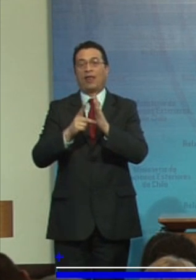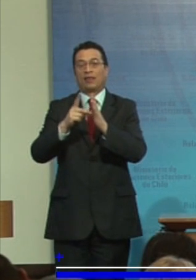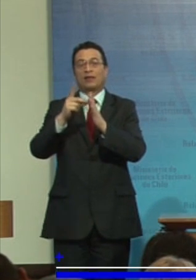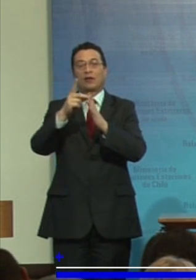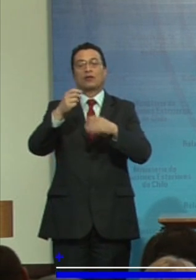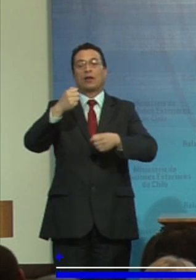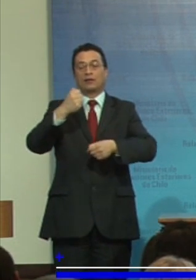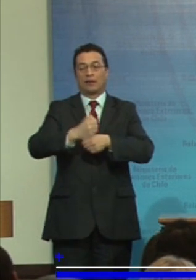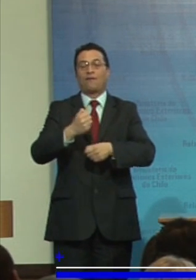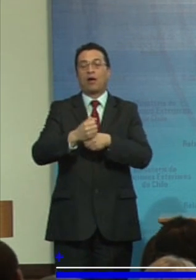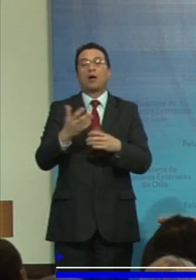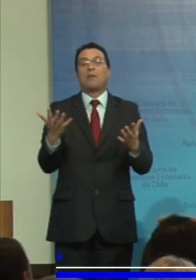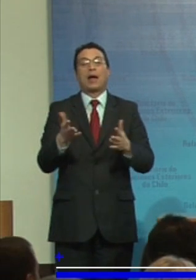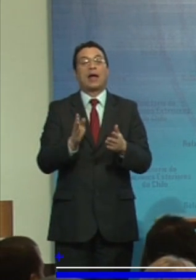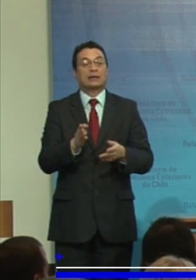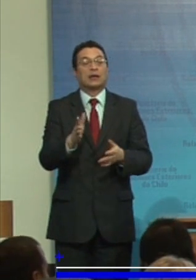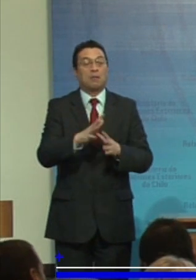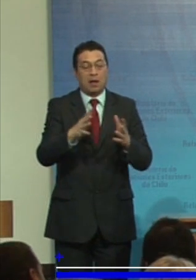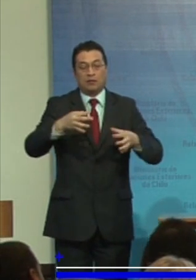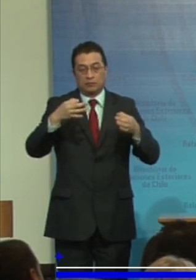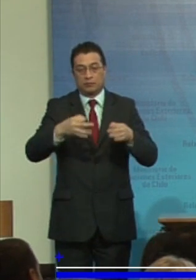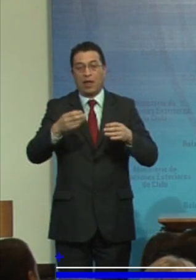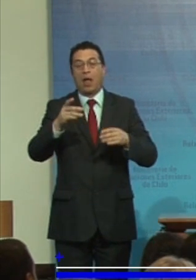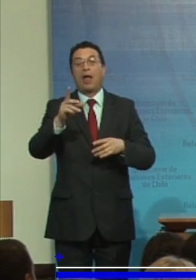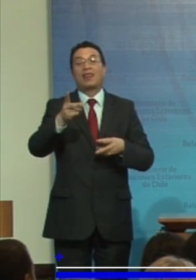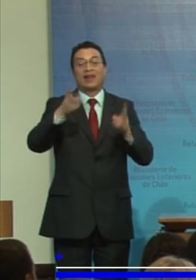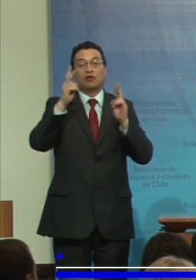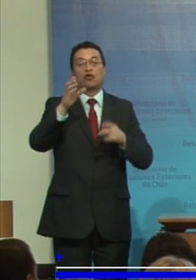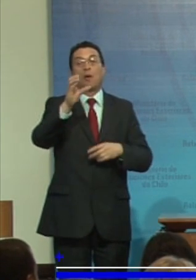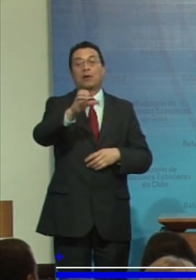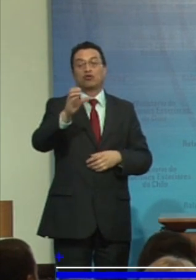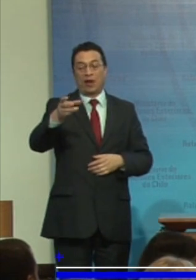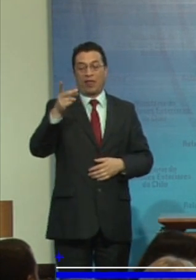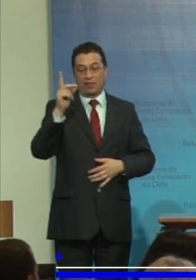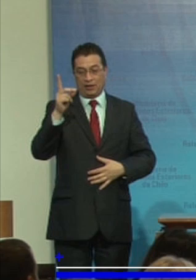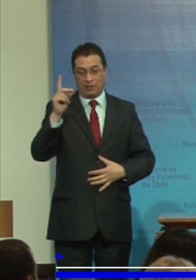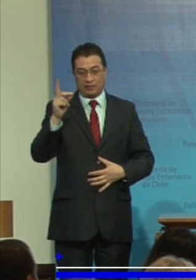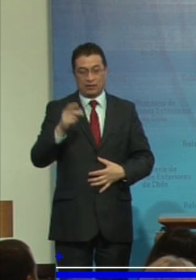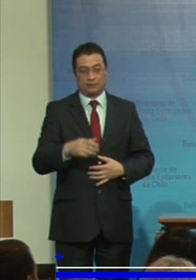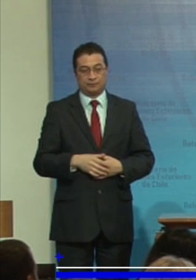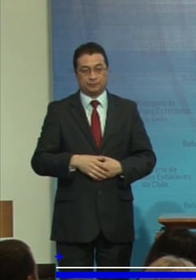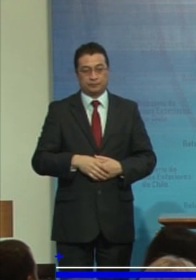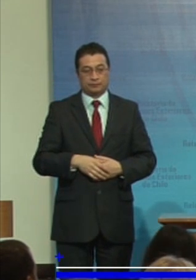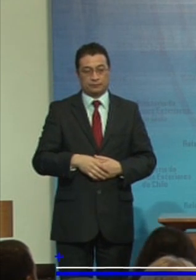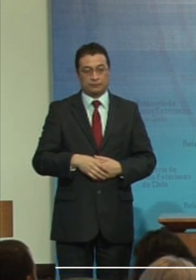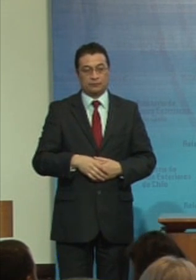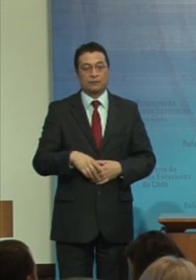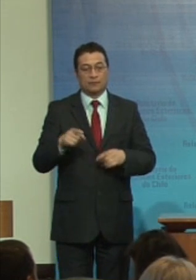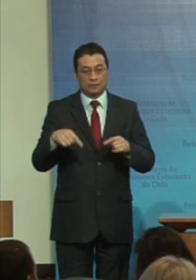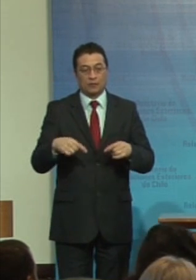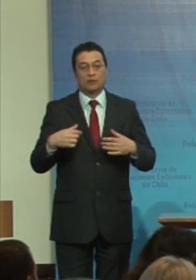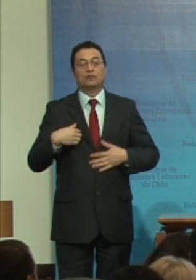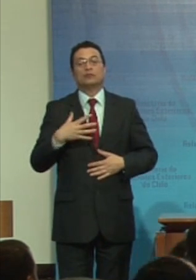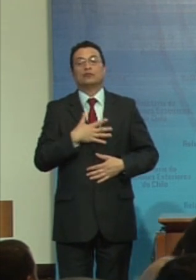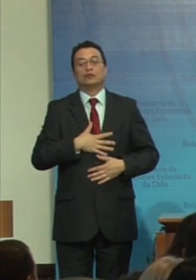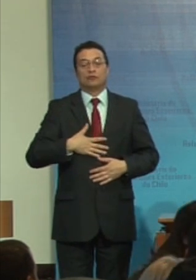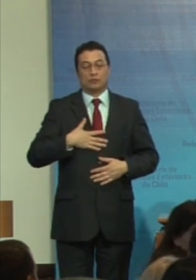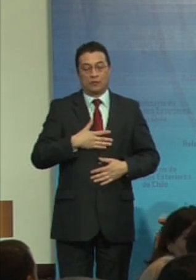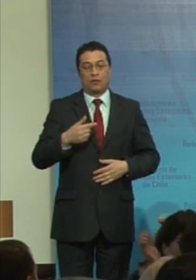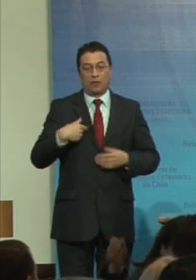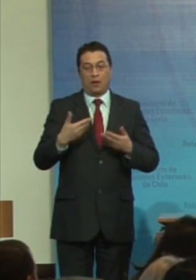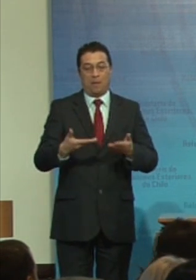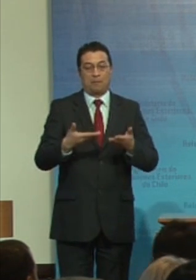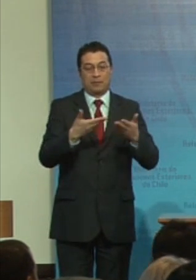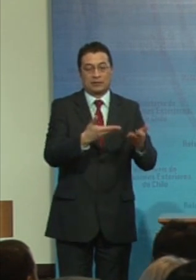tareas para hacer más efectivos los derechos de todas las personas con discapacidad y me complace ahora presentar a